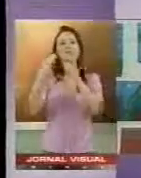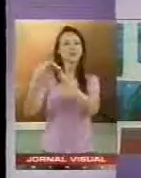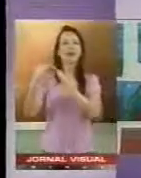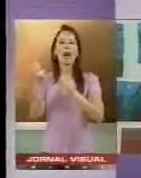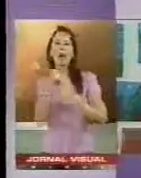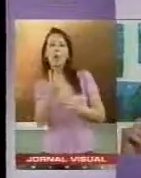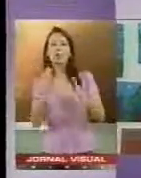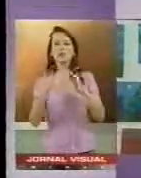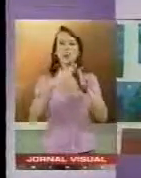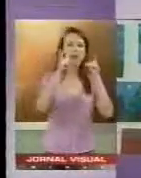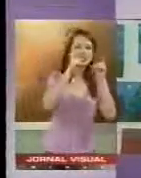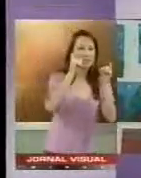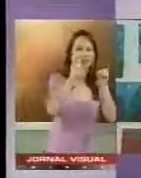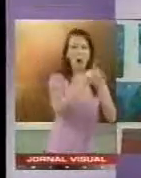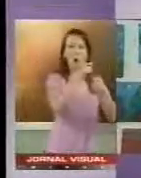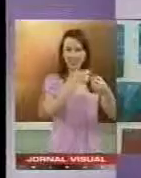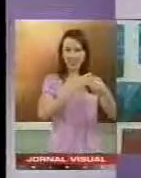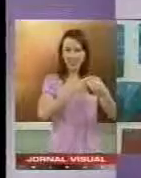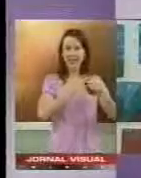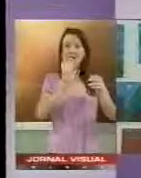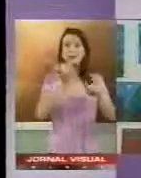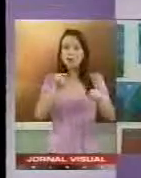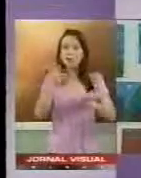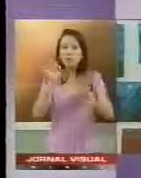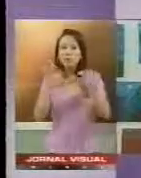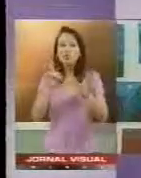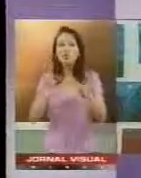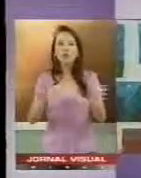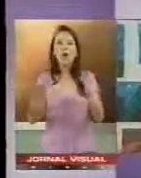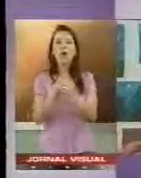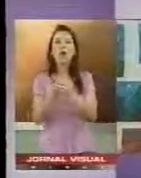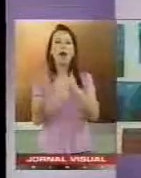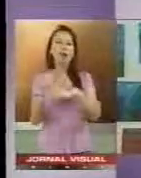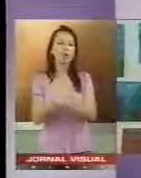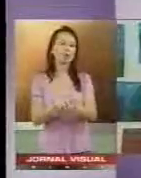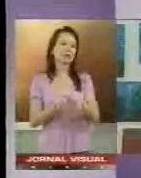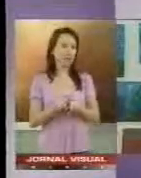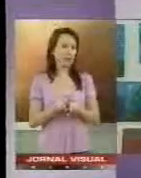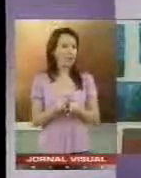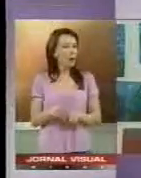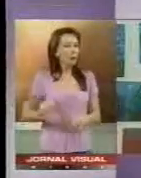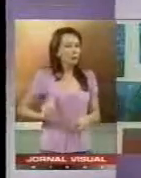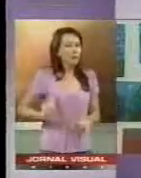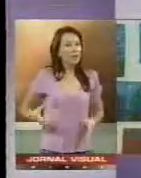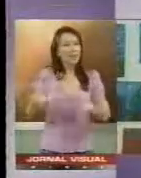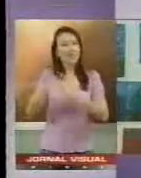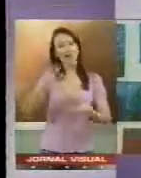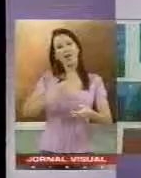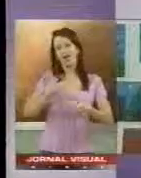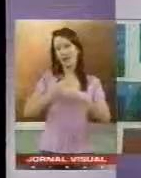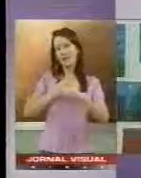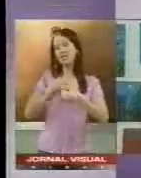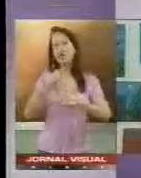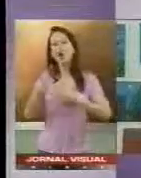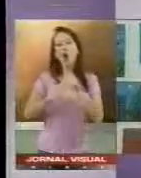ainda moram em Samará, eles têm esse programa de inclusão também. Então, tem essa coisa da vivência na cidade, como que é